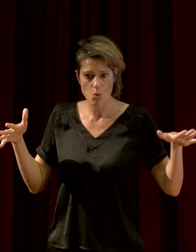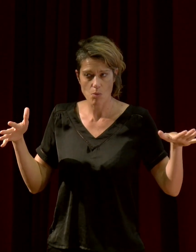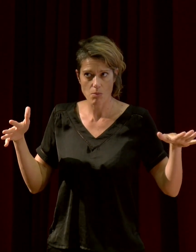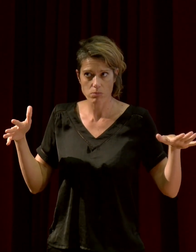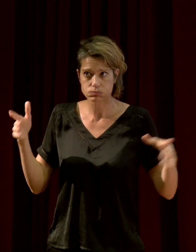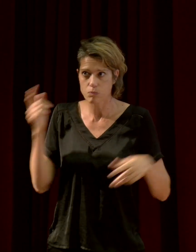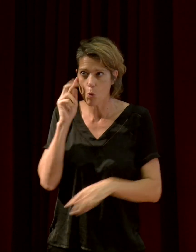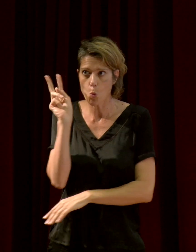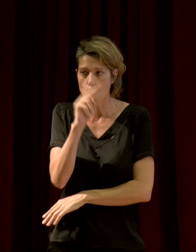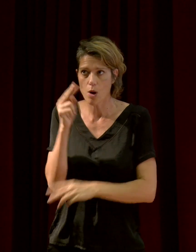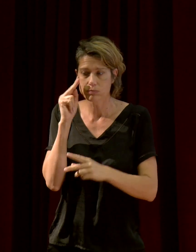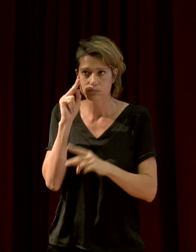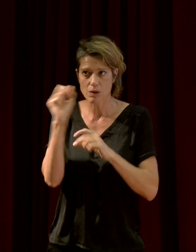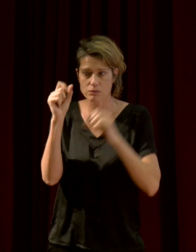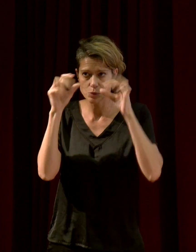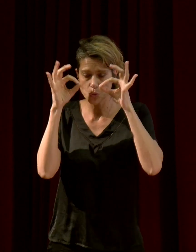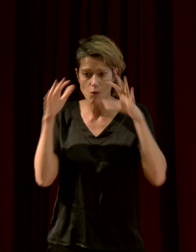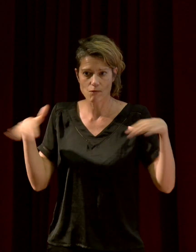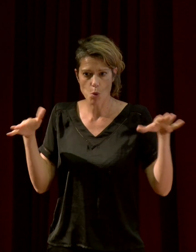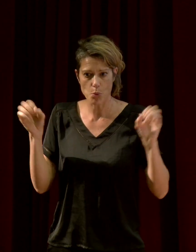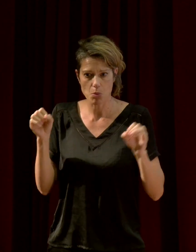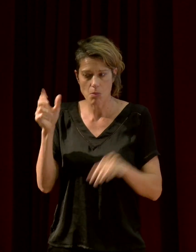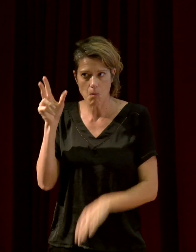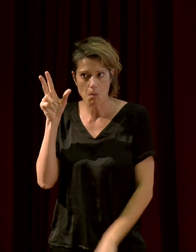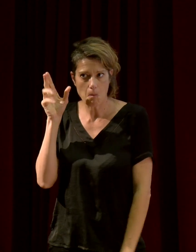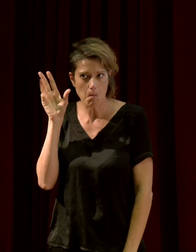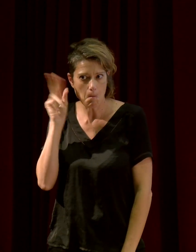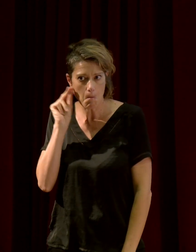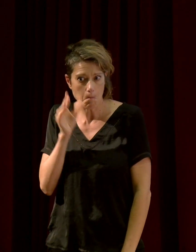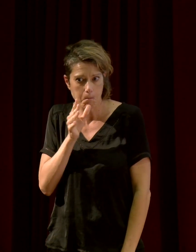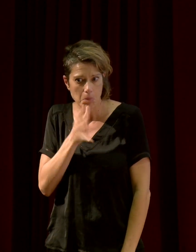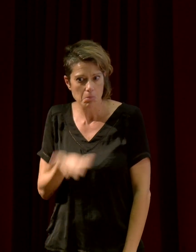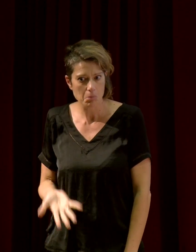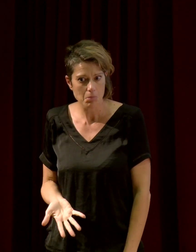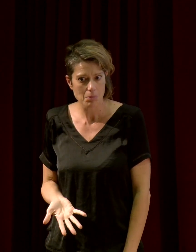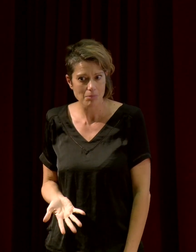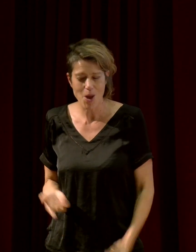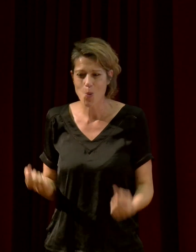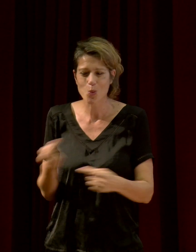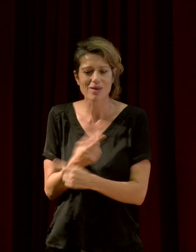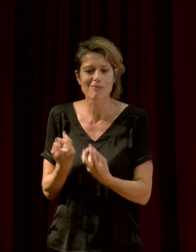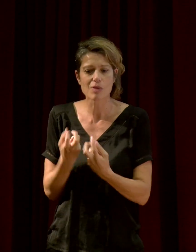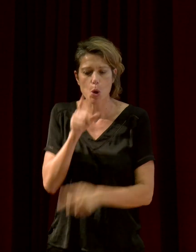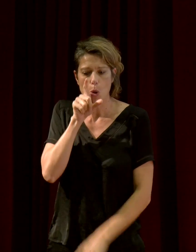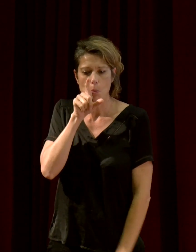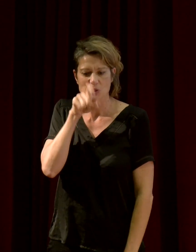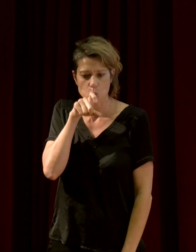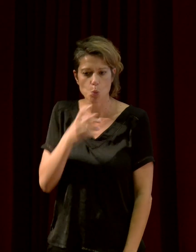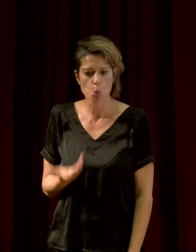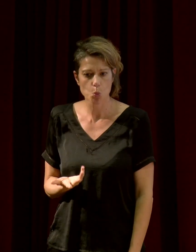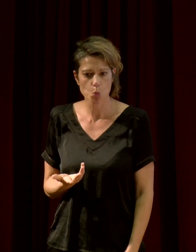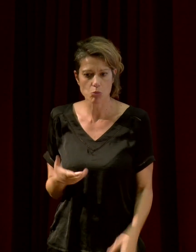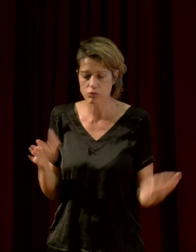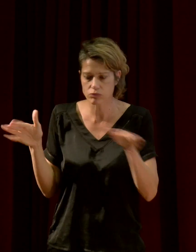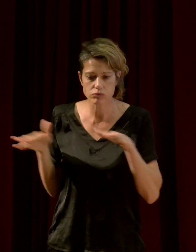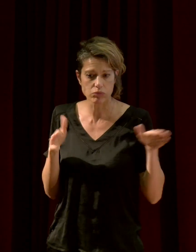chouette voler, vous ne l'entendrez pas. Alors que si vous voyez un pigeon, vous allez bien l'entendre. Le pigeon est un frugivore. Il